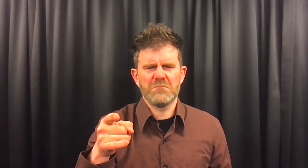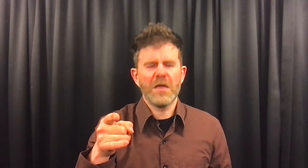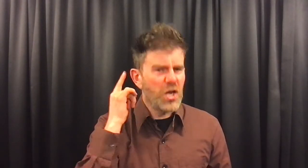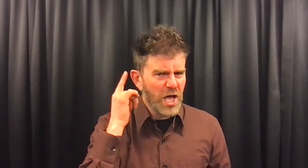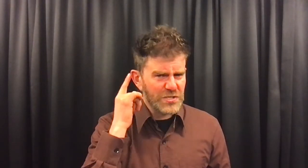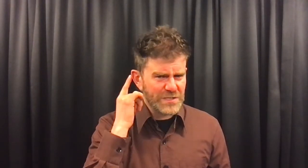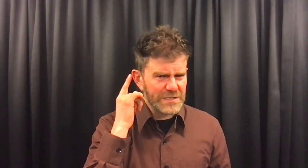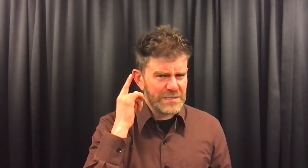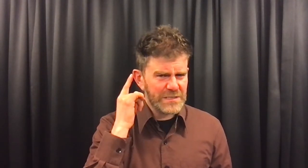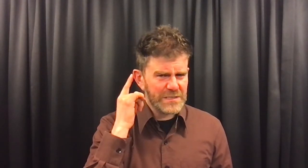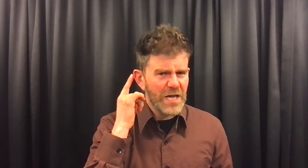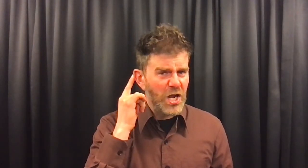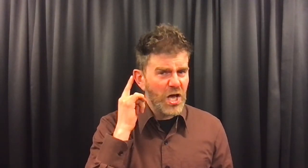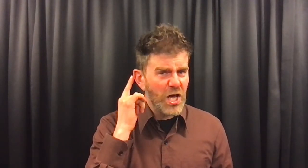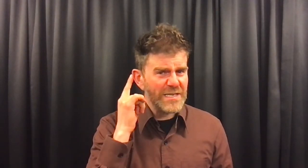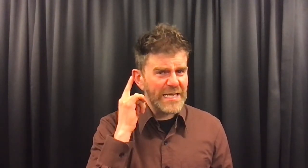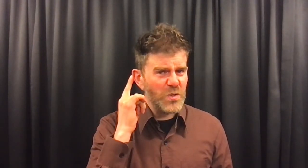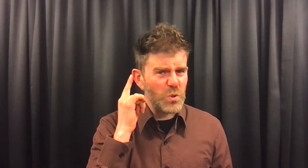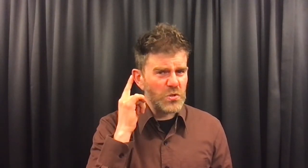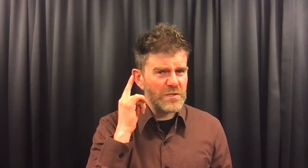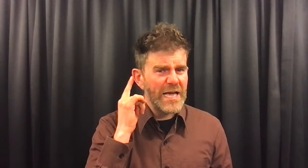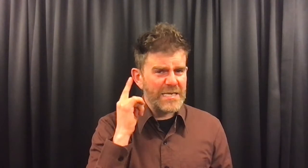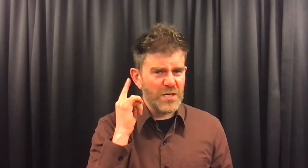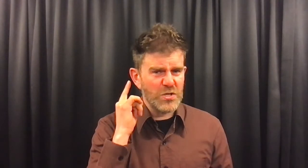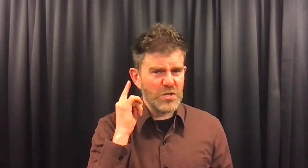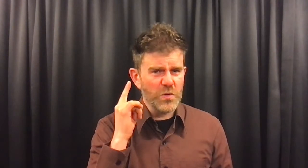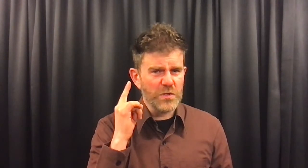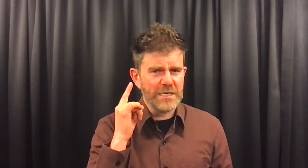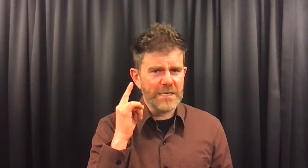Luister eens. Luister heel goed. Hij zal het nog eens zeggen.